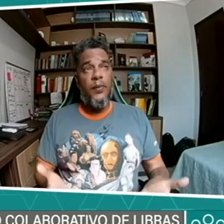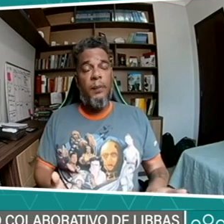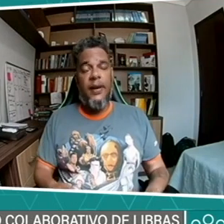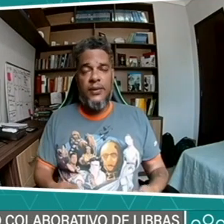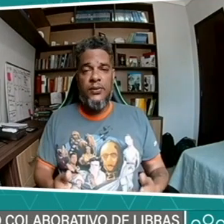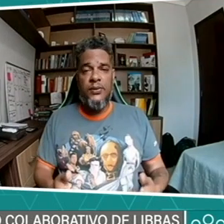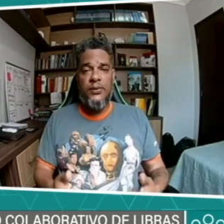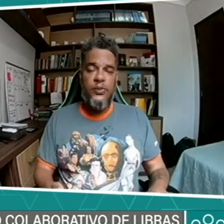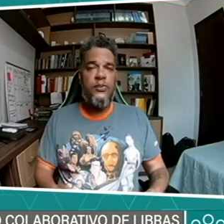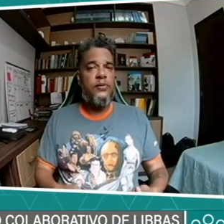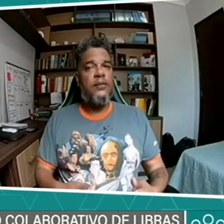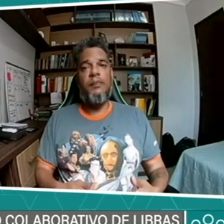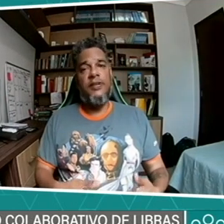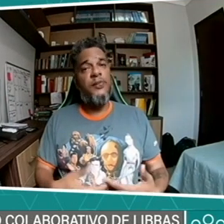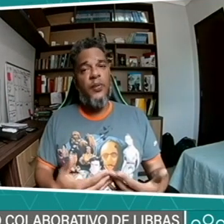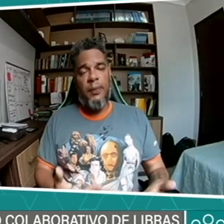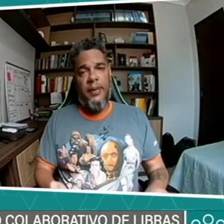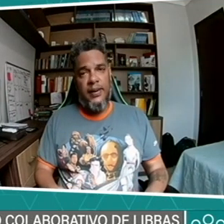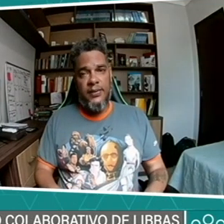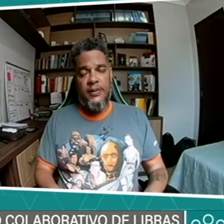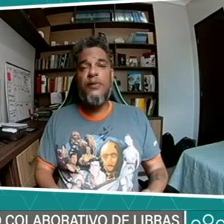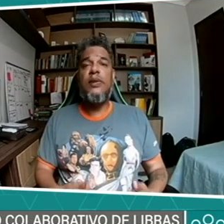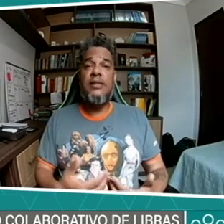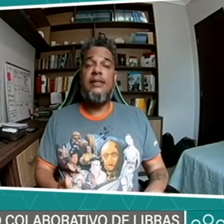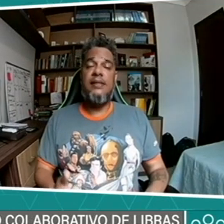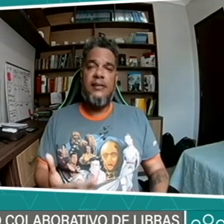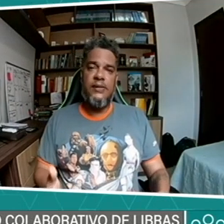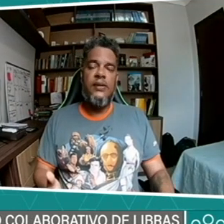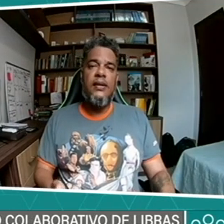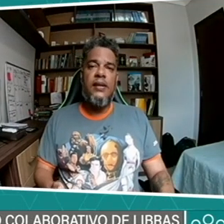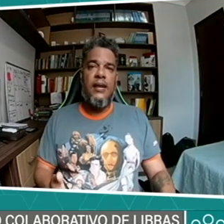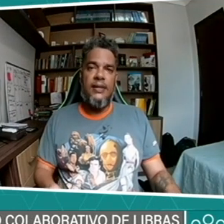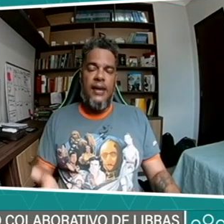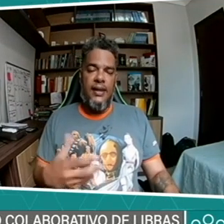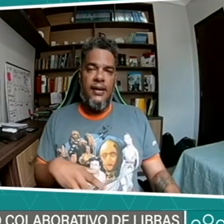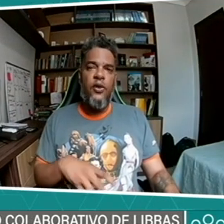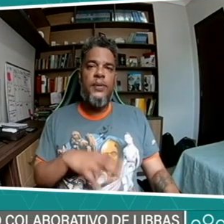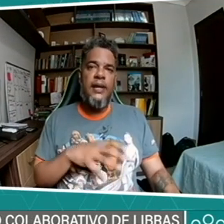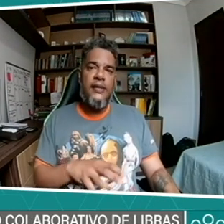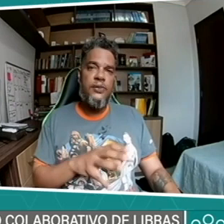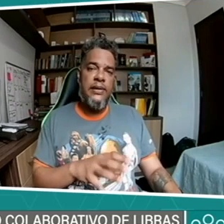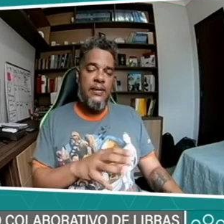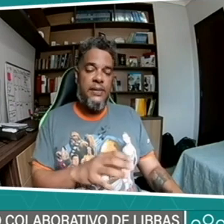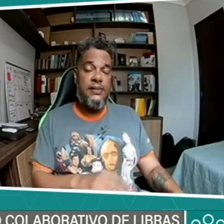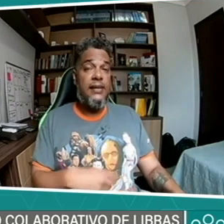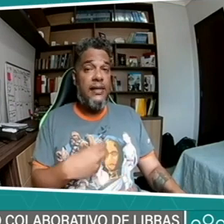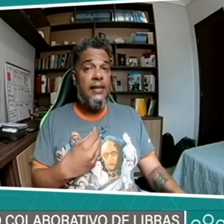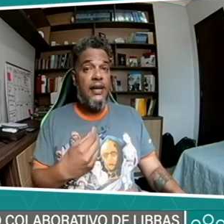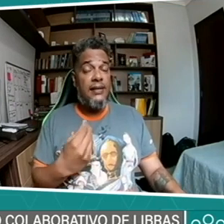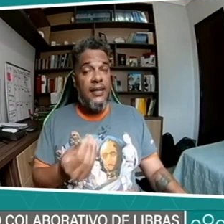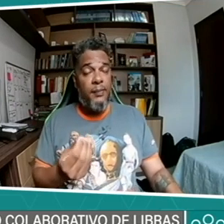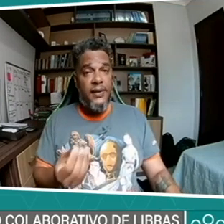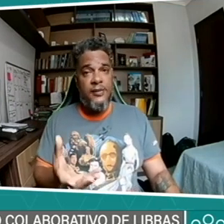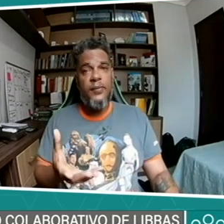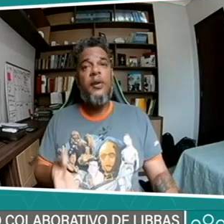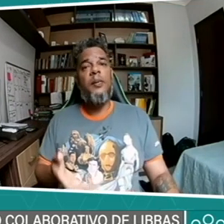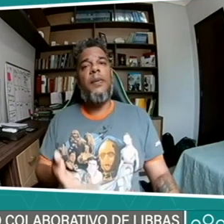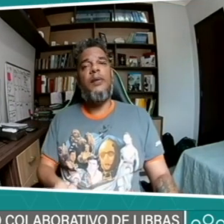parte dos surdos, mesmo com o aparelho auditivo, eles necessitam da comunicação em línguas. E até mesmo para o seu